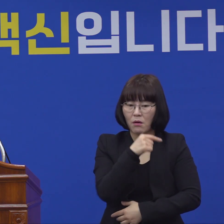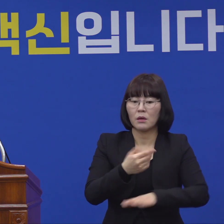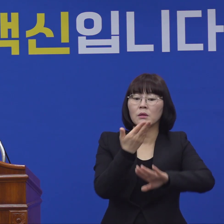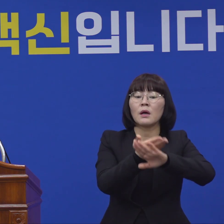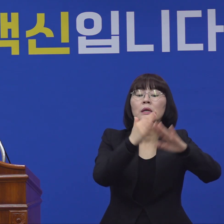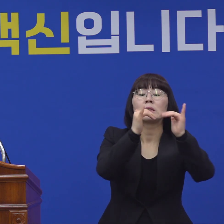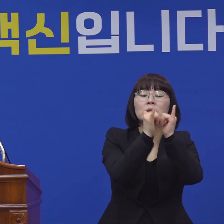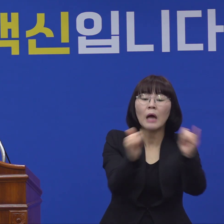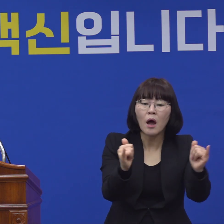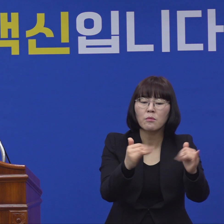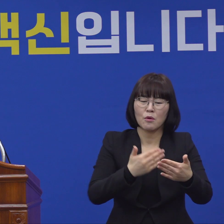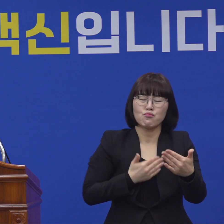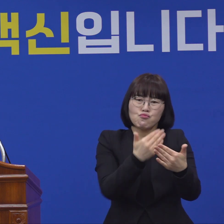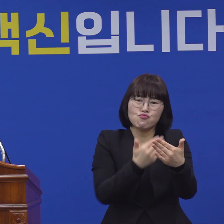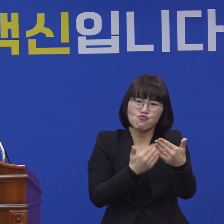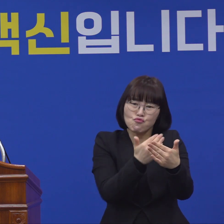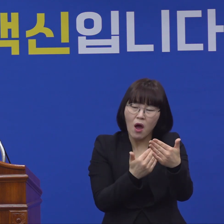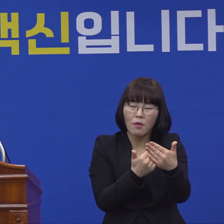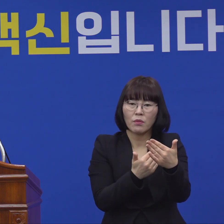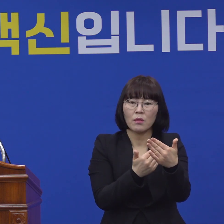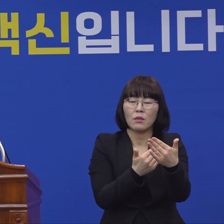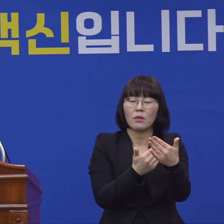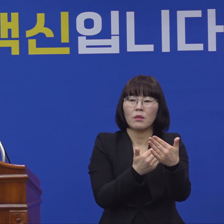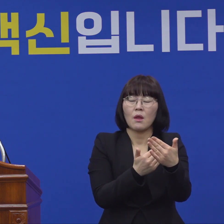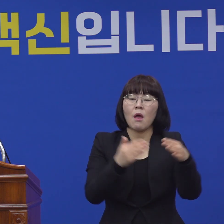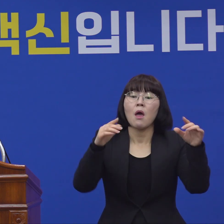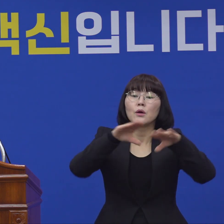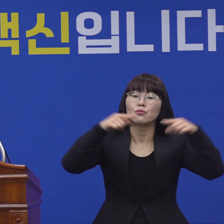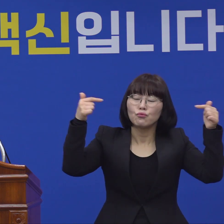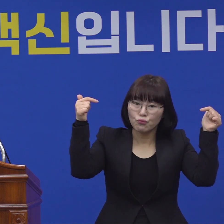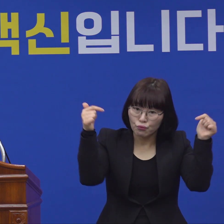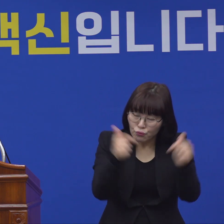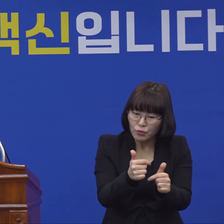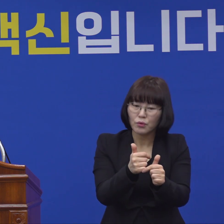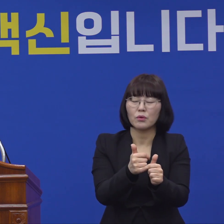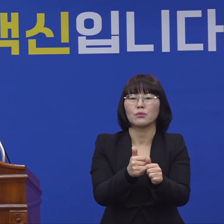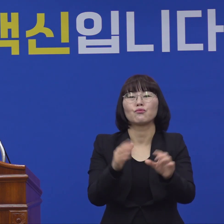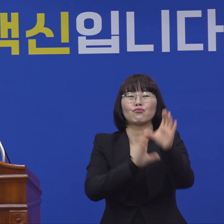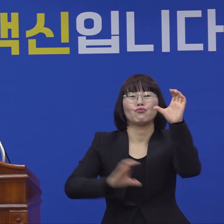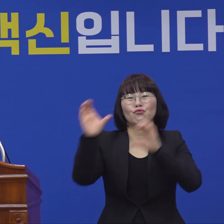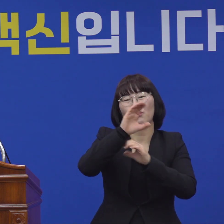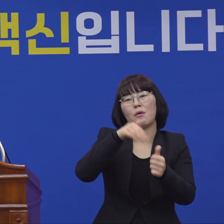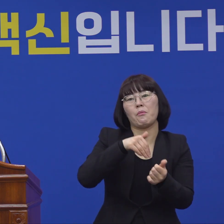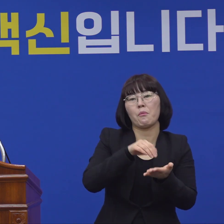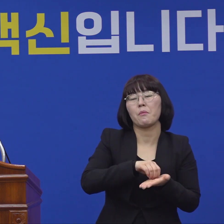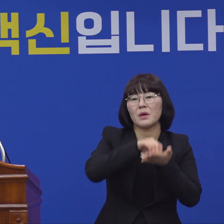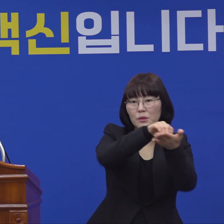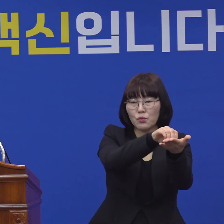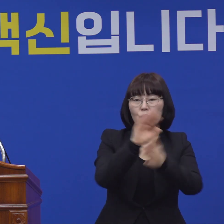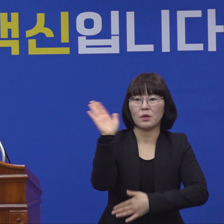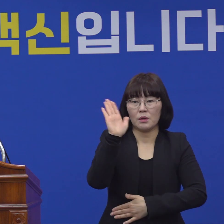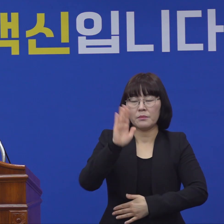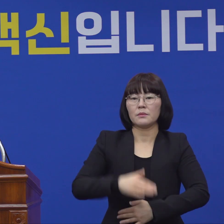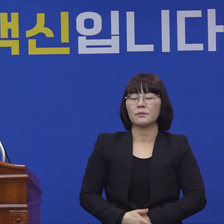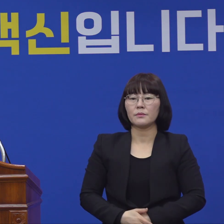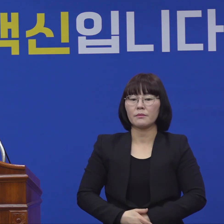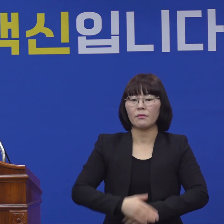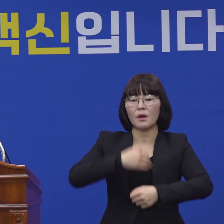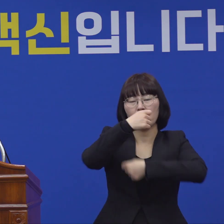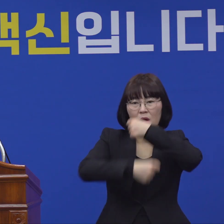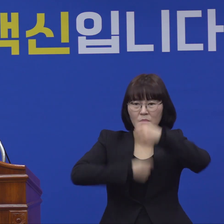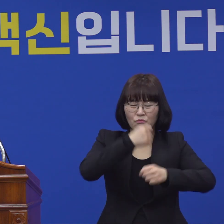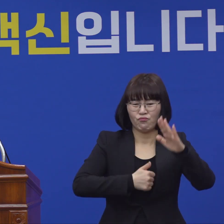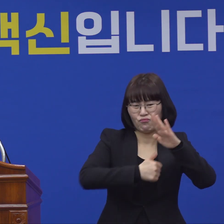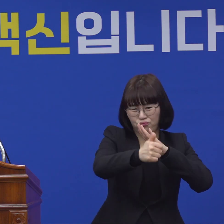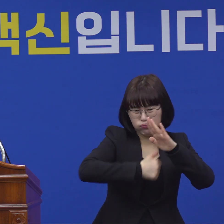불안감 해소를 위해 추가 확진자는 받지 않기로 했습니다. 코로나19 확진자가 무단 이탈했다는